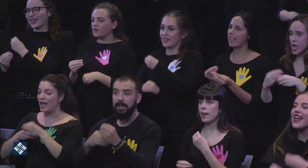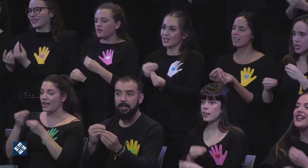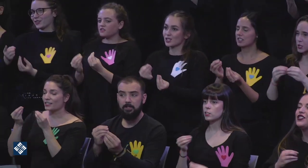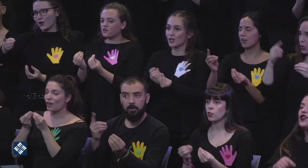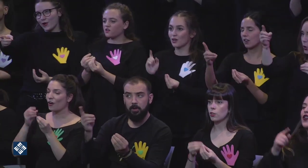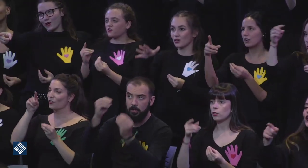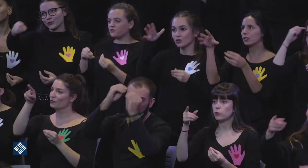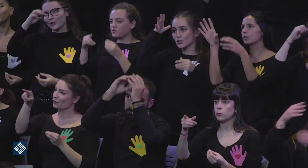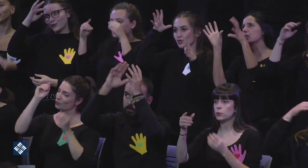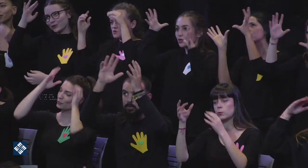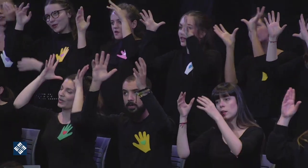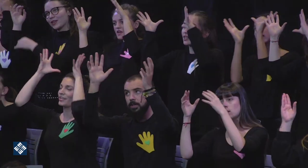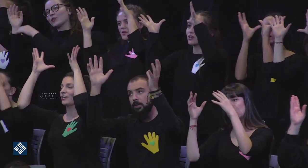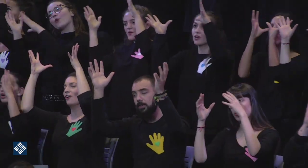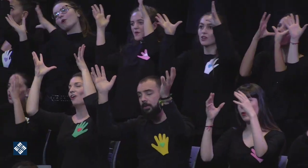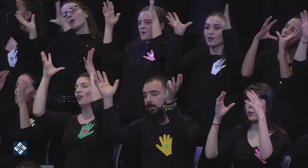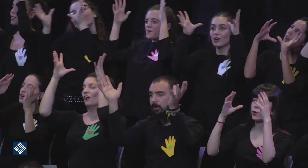hecho con tus sueños